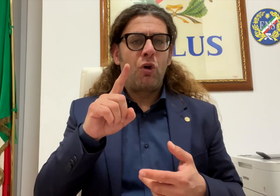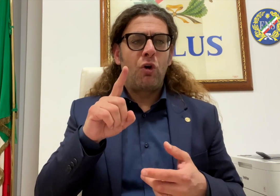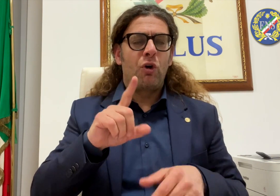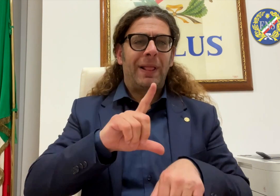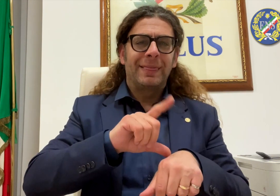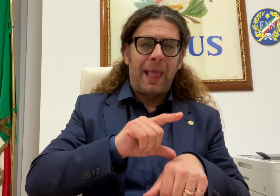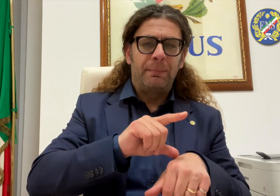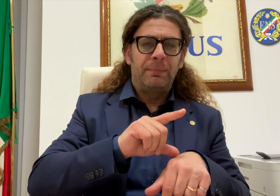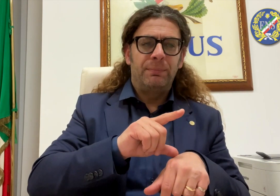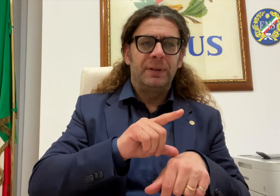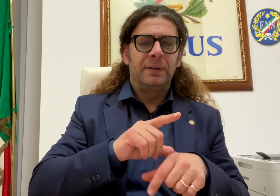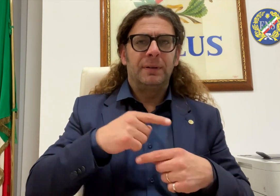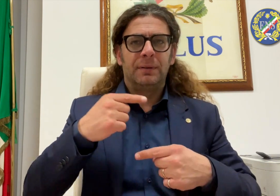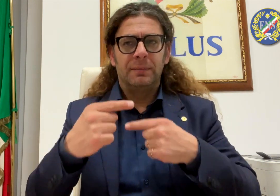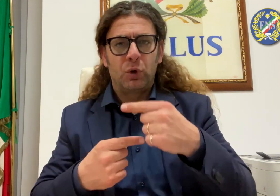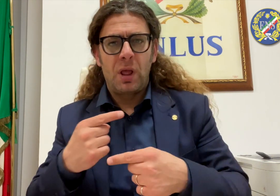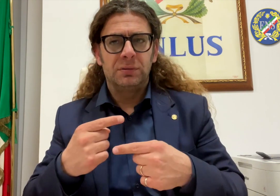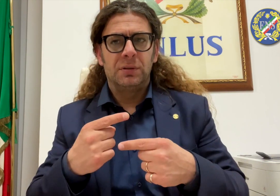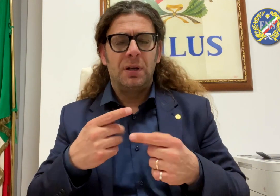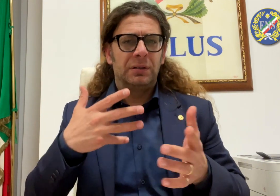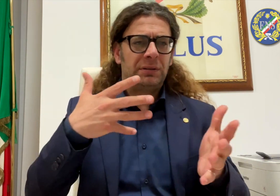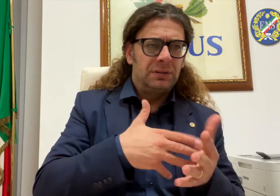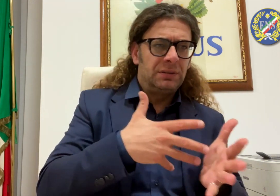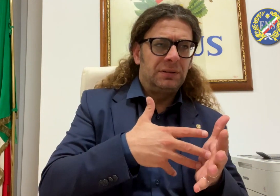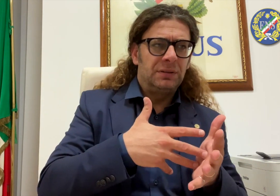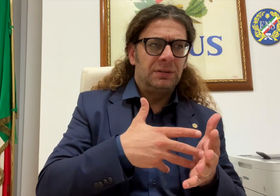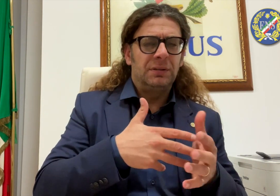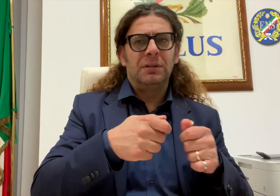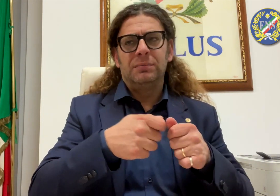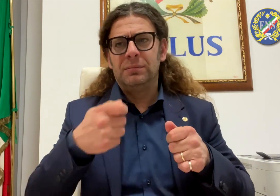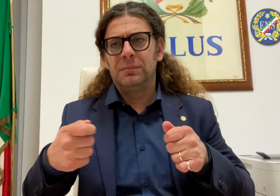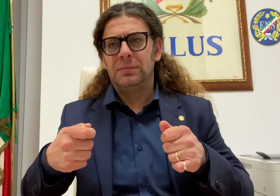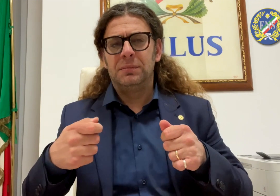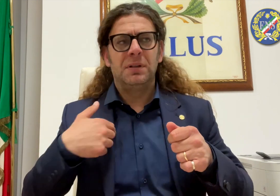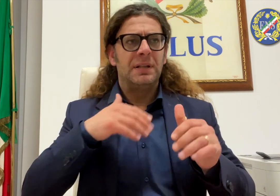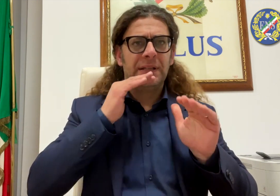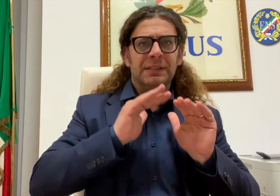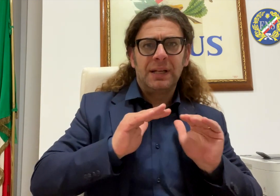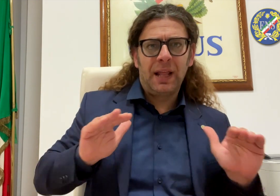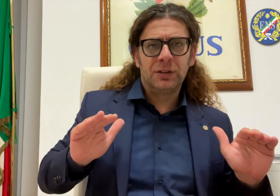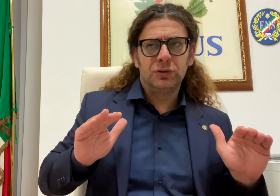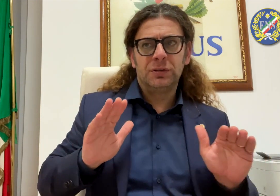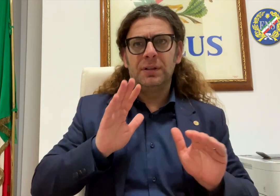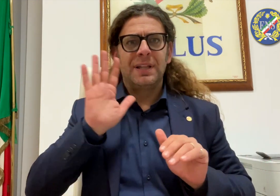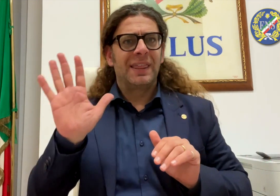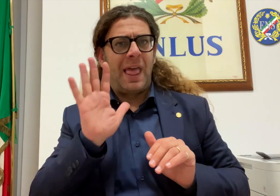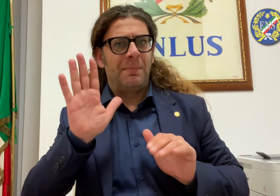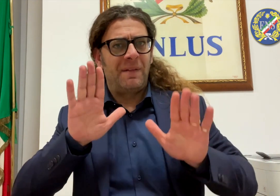Trieste due giornate nel nome di Vittorio Ieralla, in collaborazione con il Consiglio regionale ENS-Friuli-Venezia-Giulia. Quello